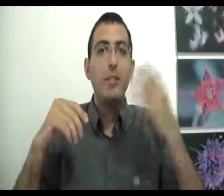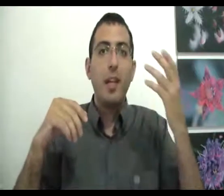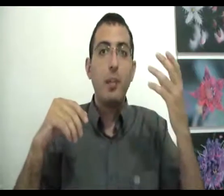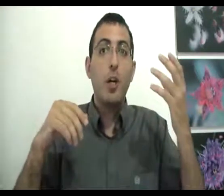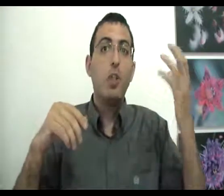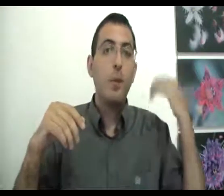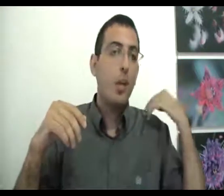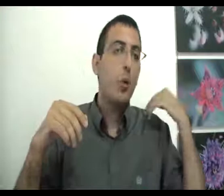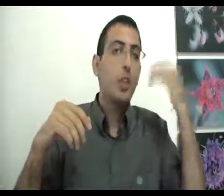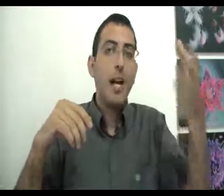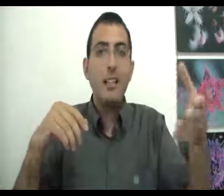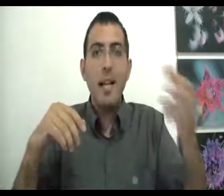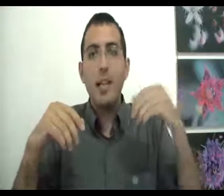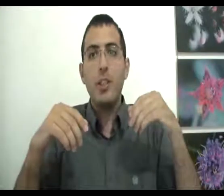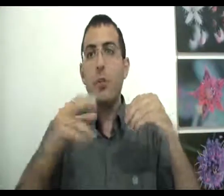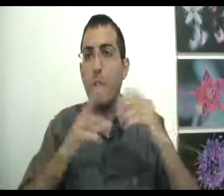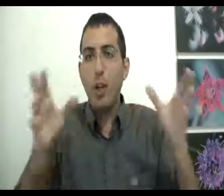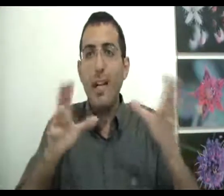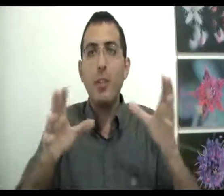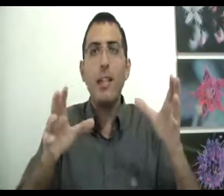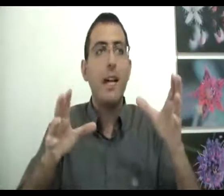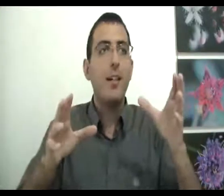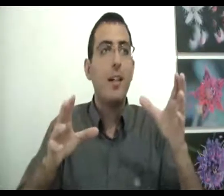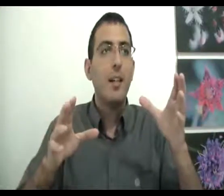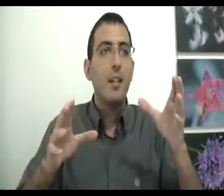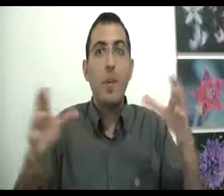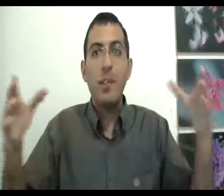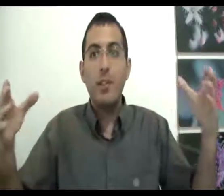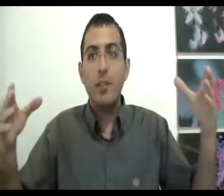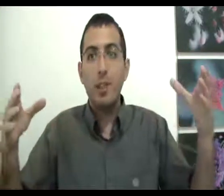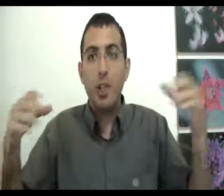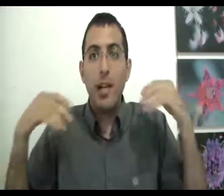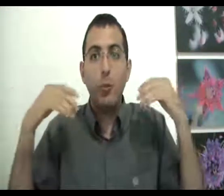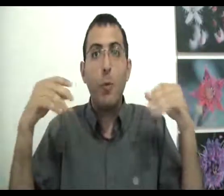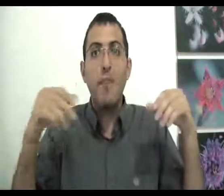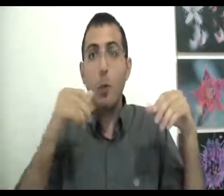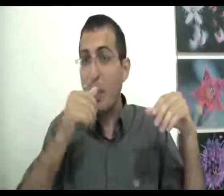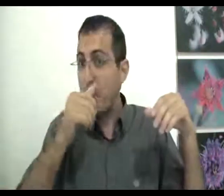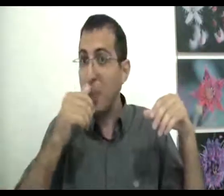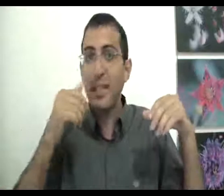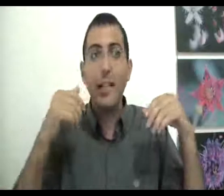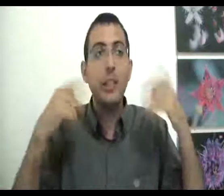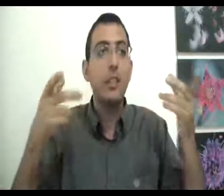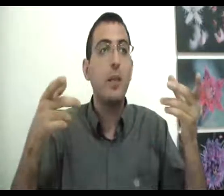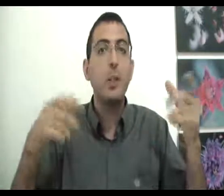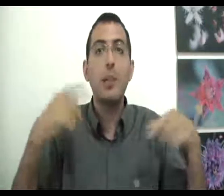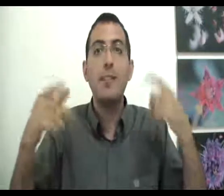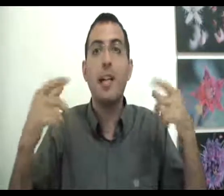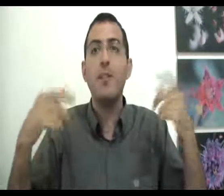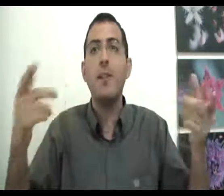דברים שיכול להיות שהם לא קרו שרק נדמה לך שקרו וכל אחד יודע שאם עכשיו שלדוגמה אפילו בהיפנוזה יש אנשים שמשחזרים דברים